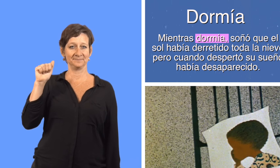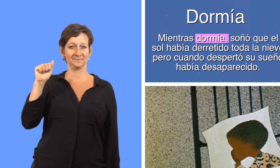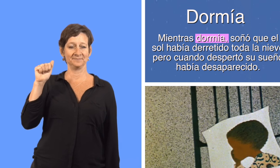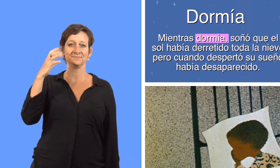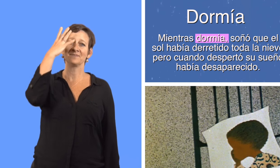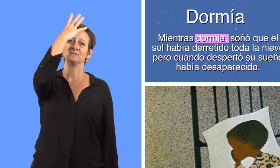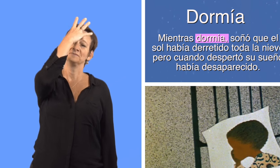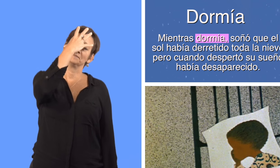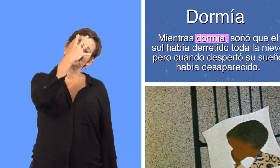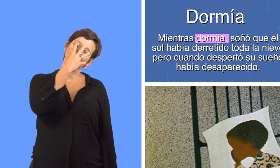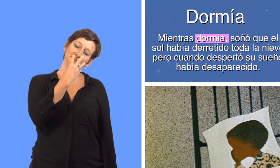dormía dormía